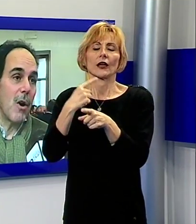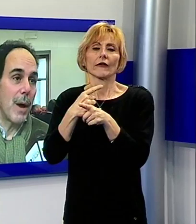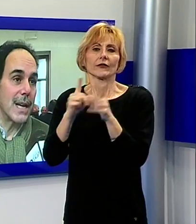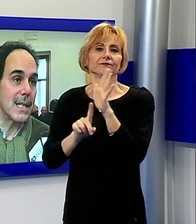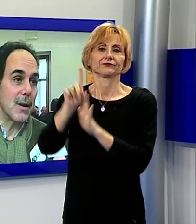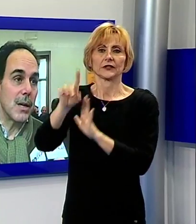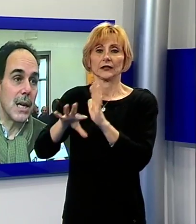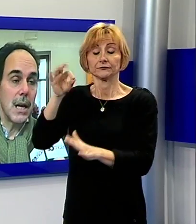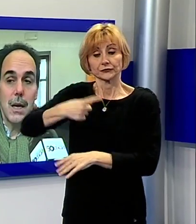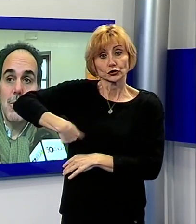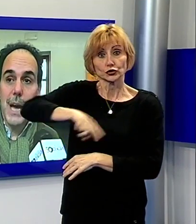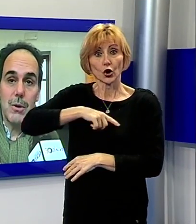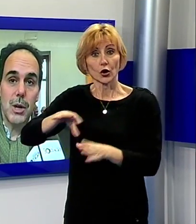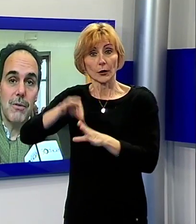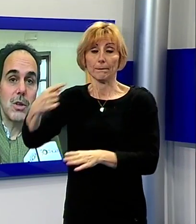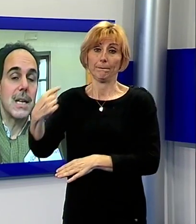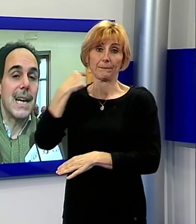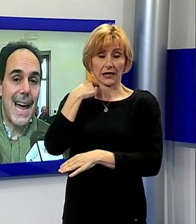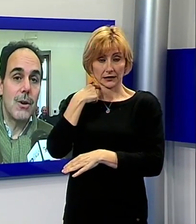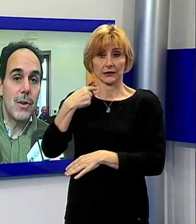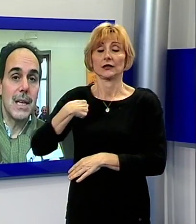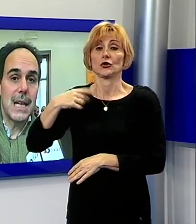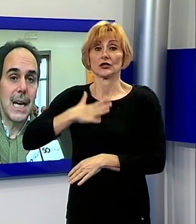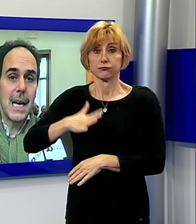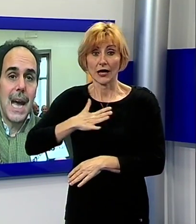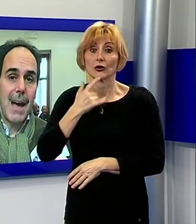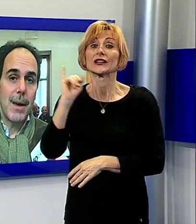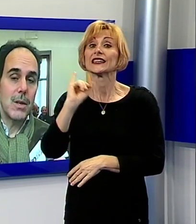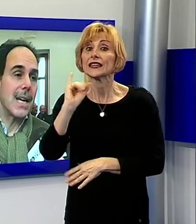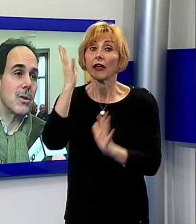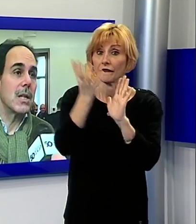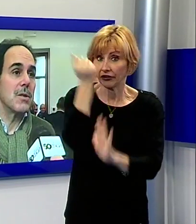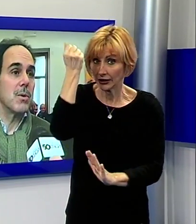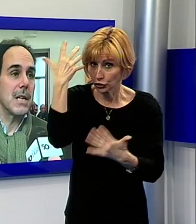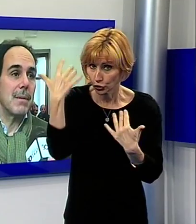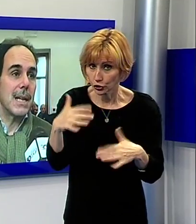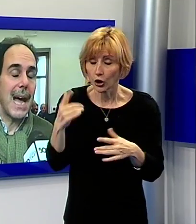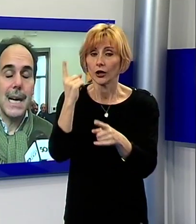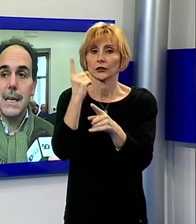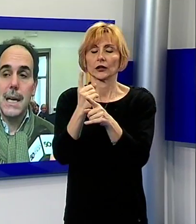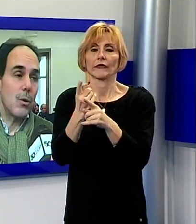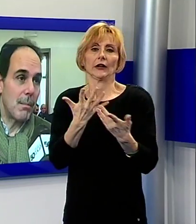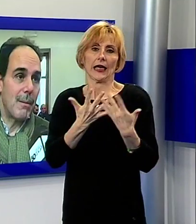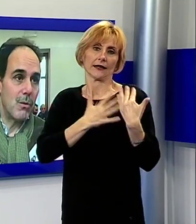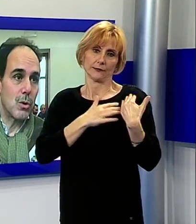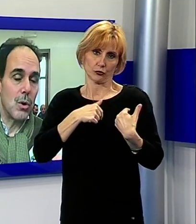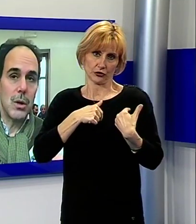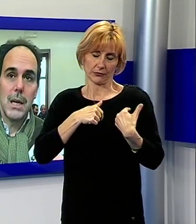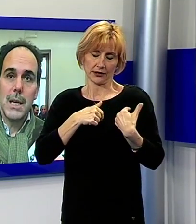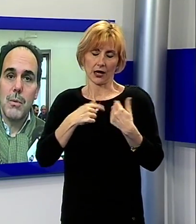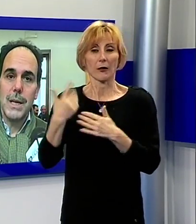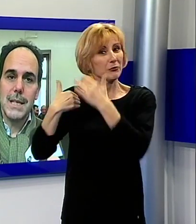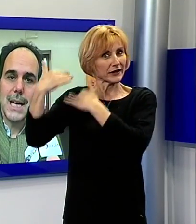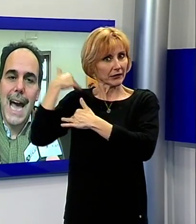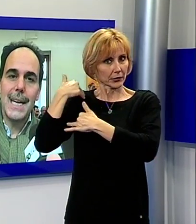le elezioni le abbiamo perse, quindi io mi auguro che le forze che l'hanno vinte abbiano il senso di responsabilità che noi abbiamo avuto